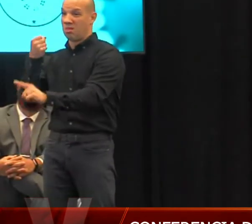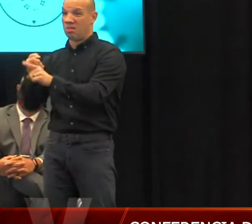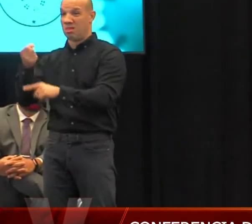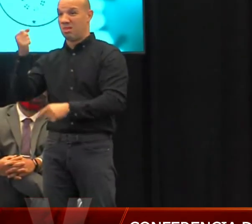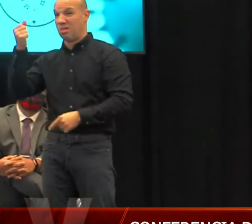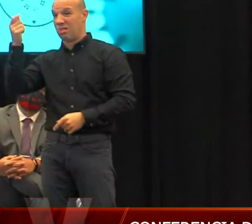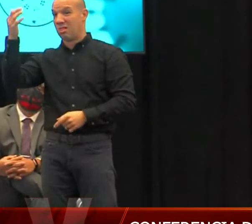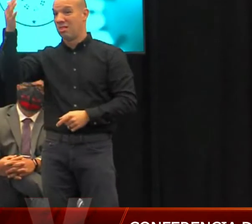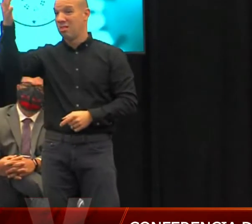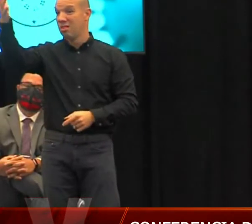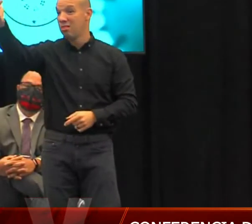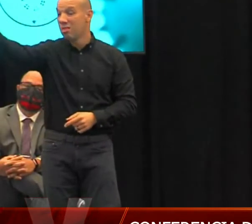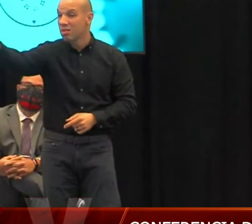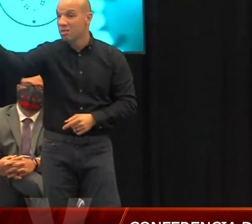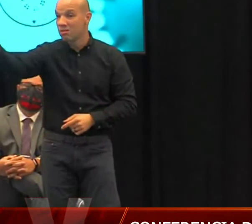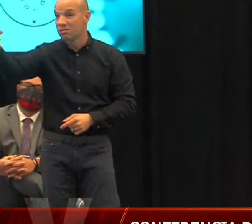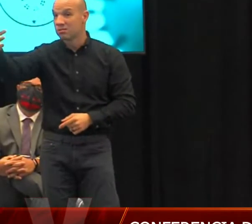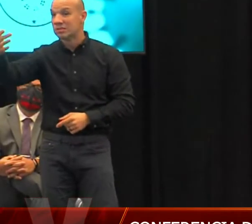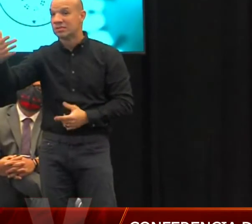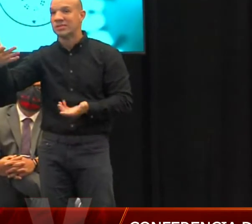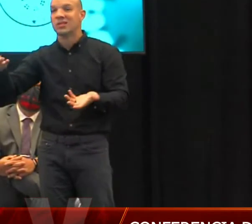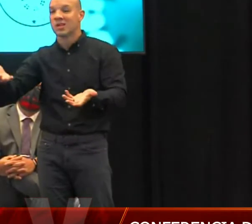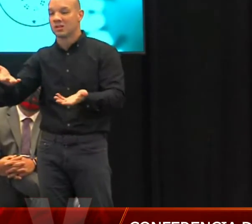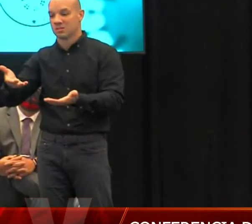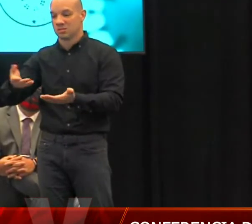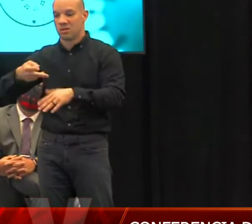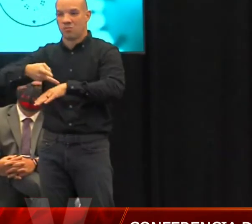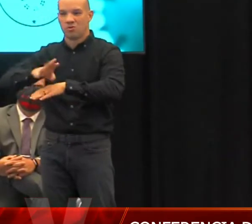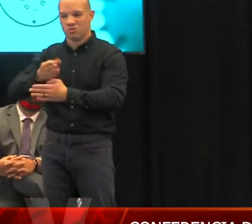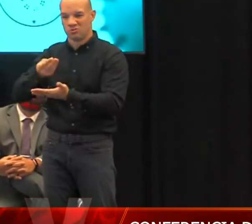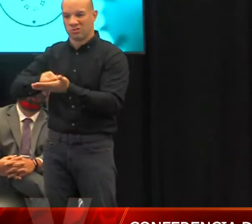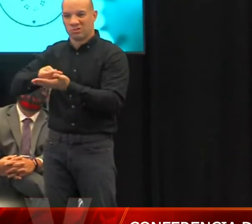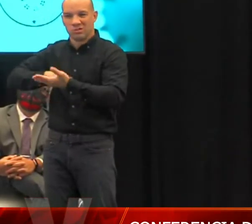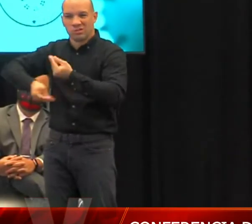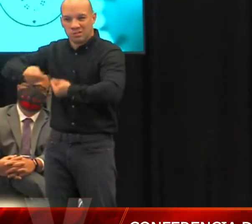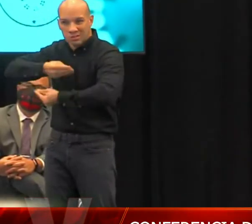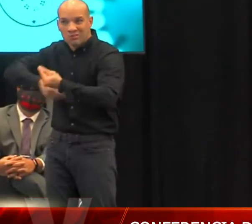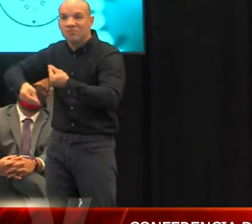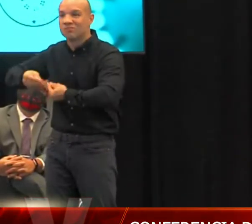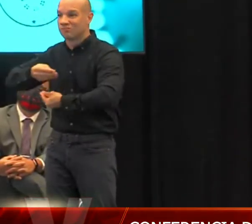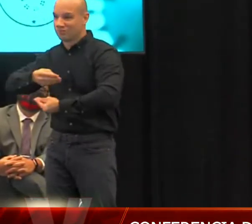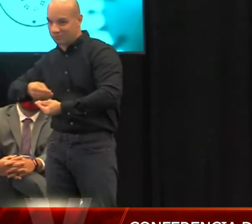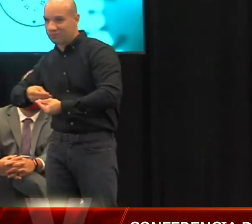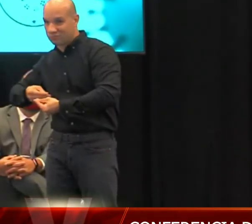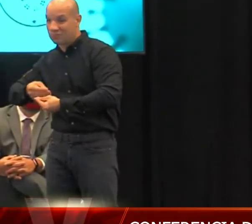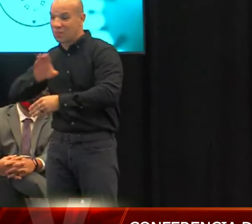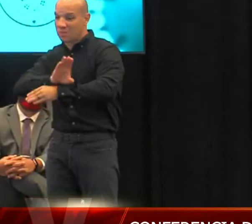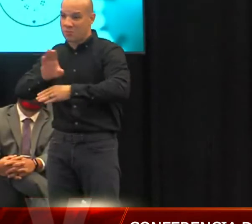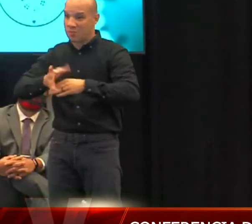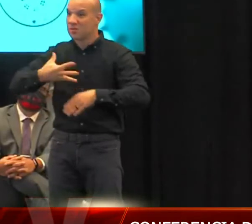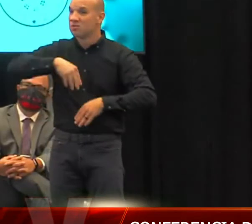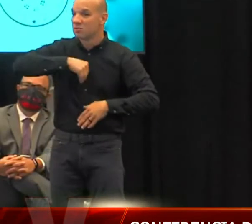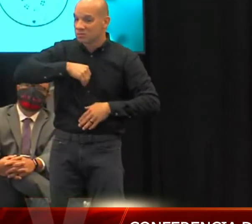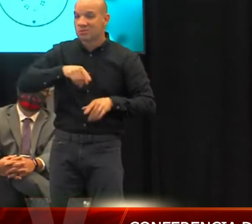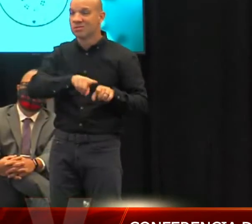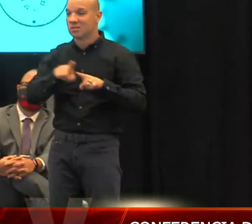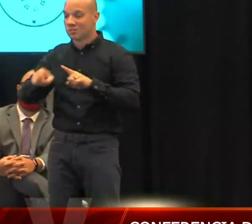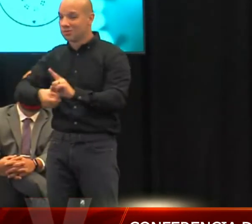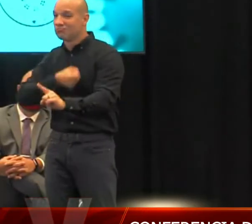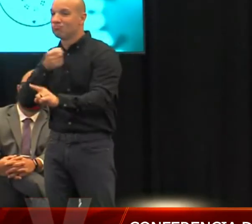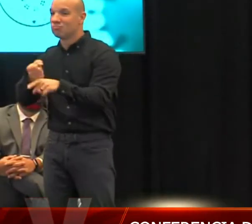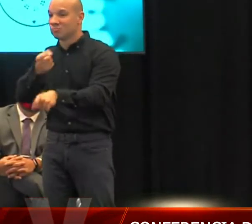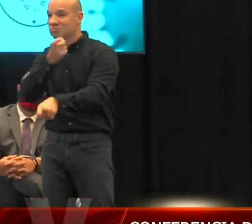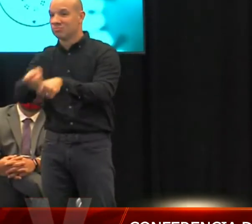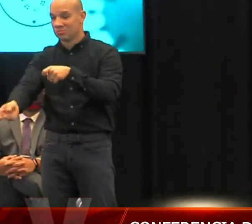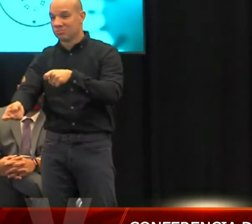solo para los empresarios, sino para la economía de Puerto Rico. Así que el Task Force también se dio a la tarea de dar recomendaciones a largo plazo para proveer